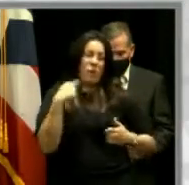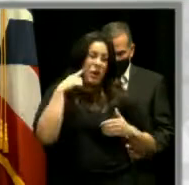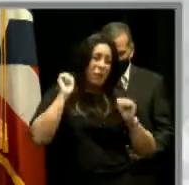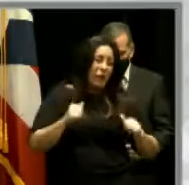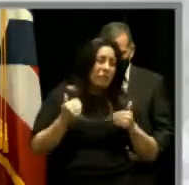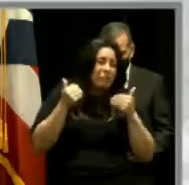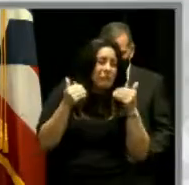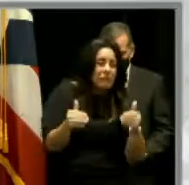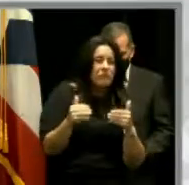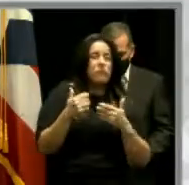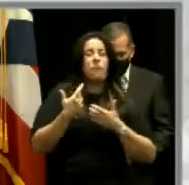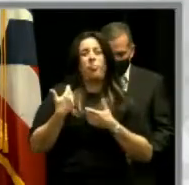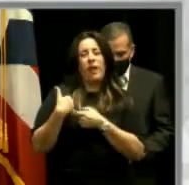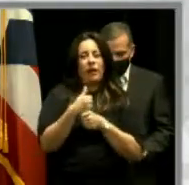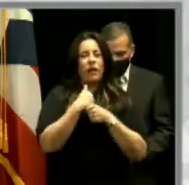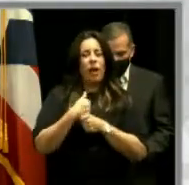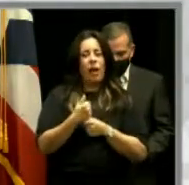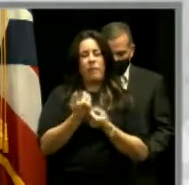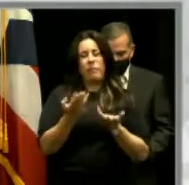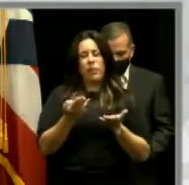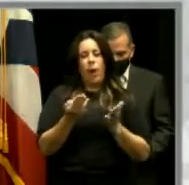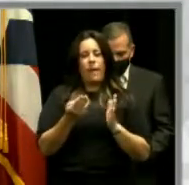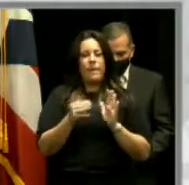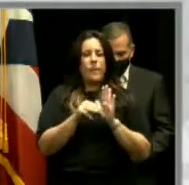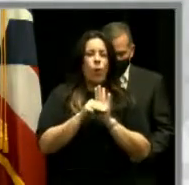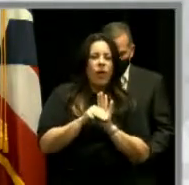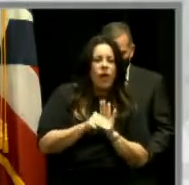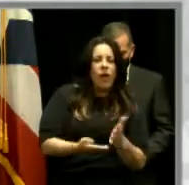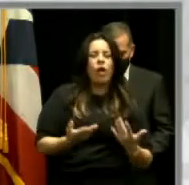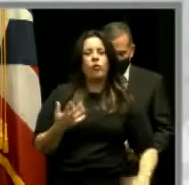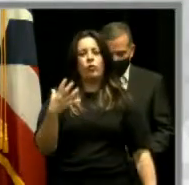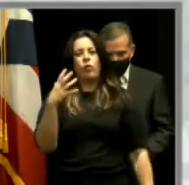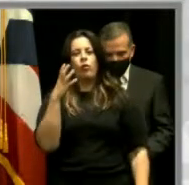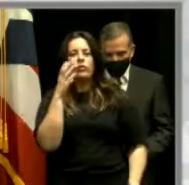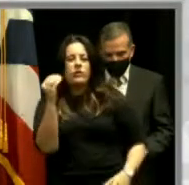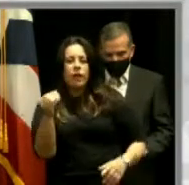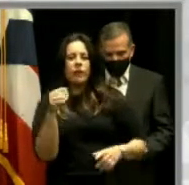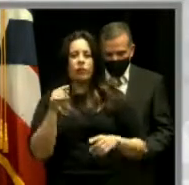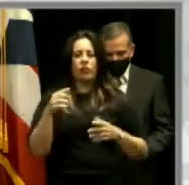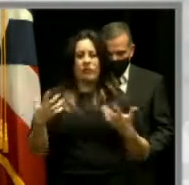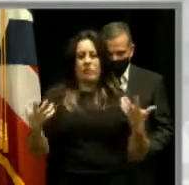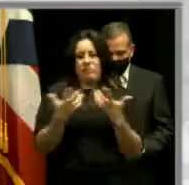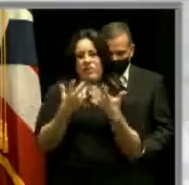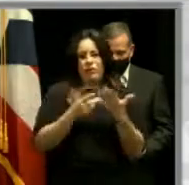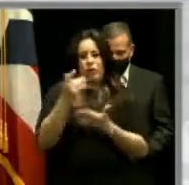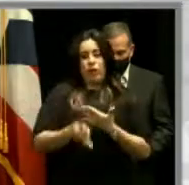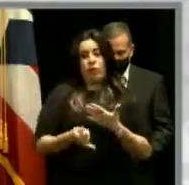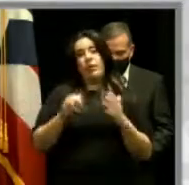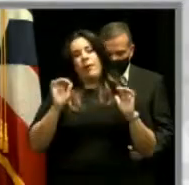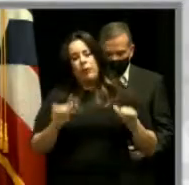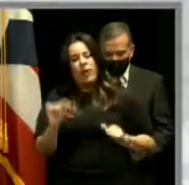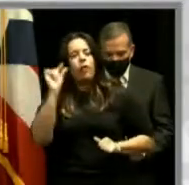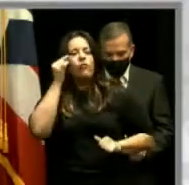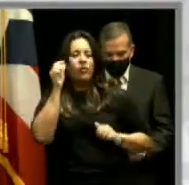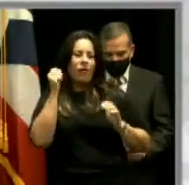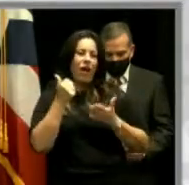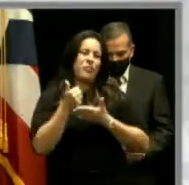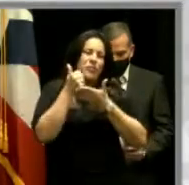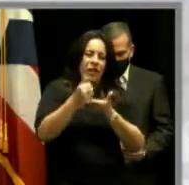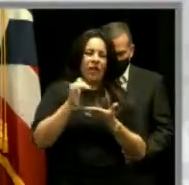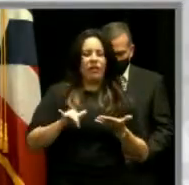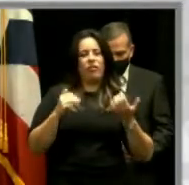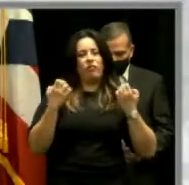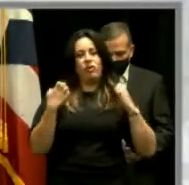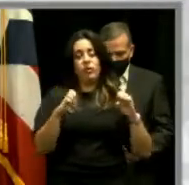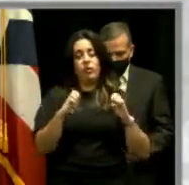ejecución unos modelos conceptuales, la construcción de un proyecto de esta magnitud, pudiera el gobierno ayudar en este esfuerzo.